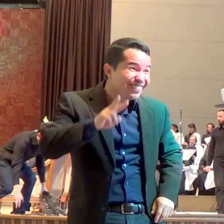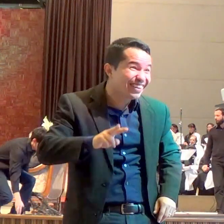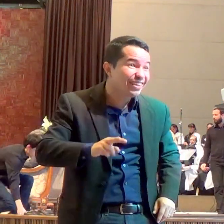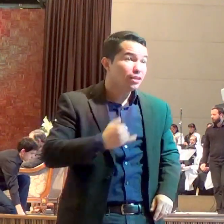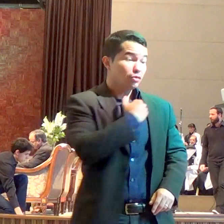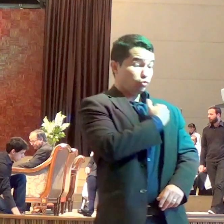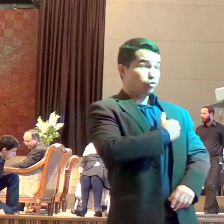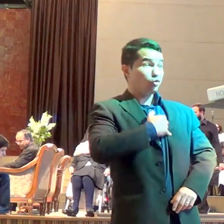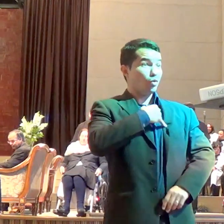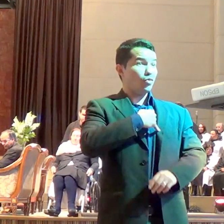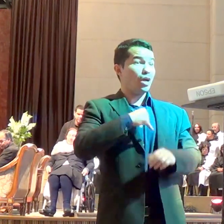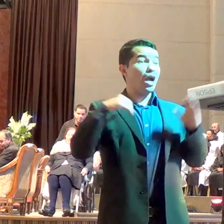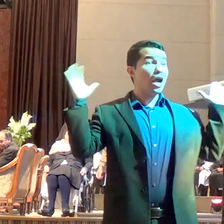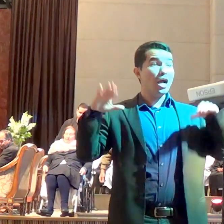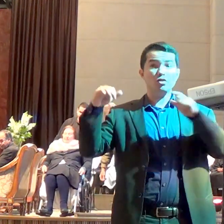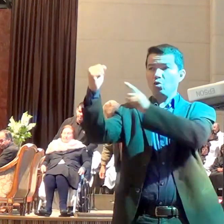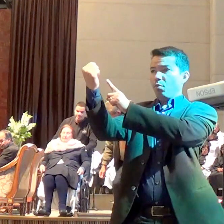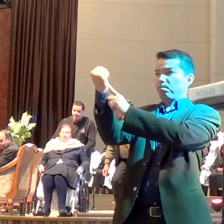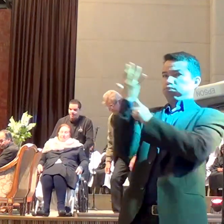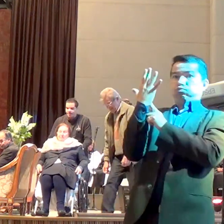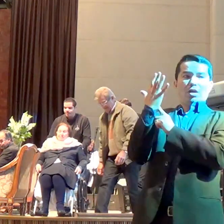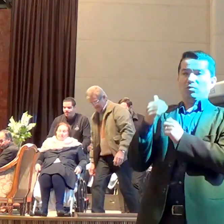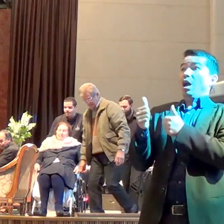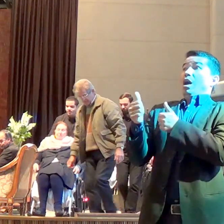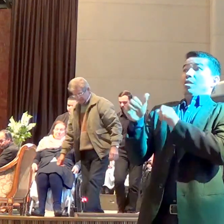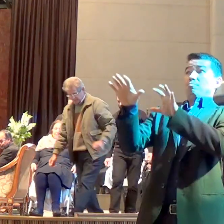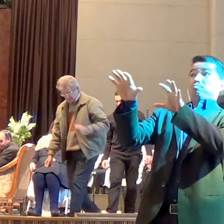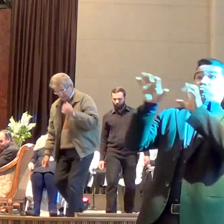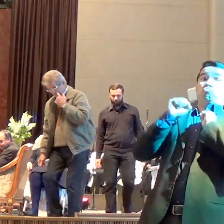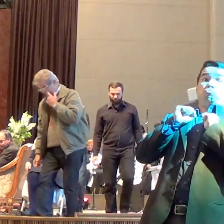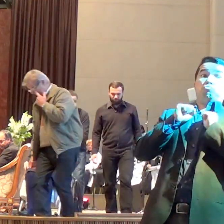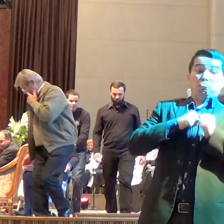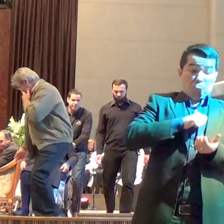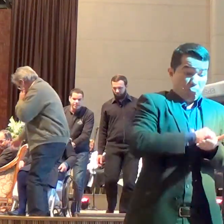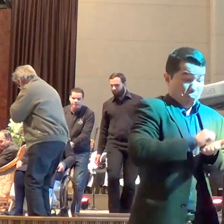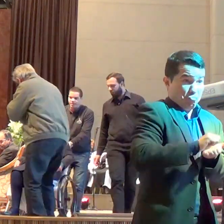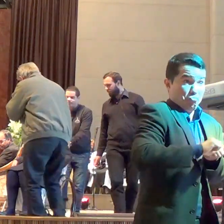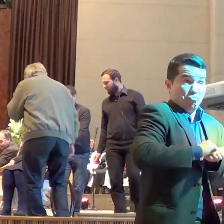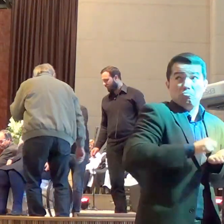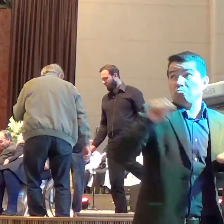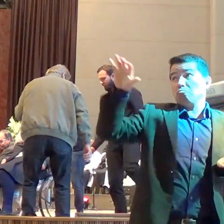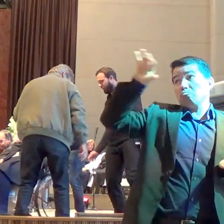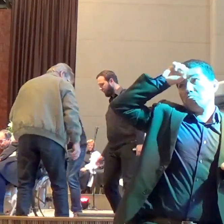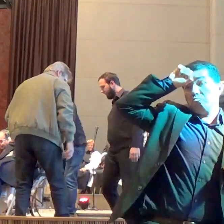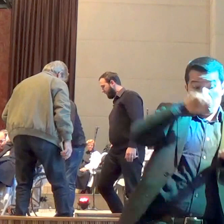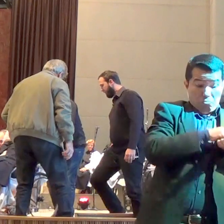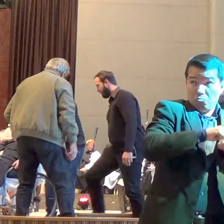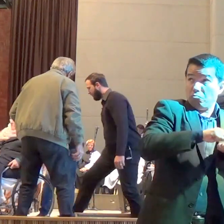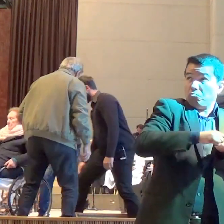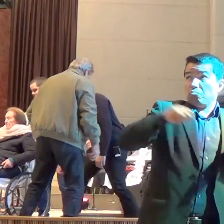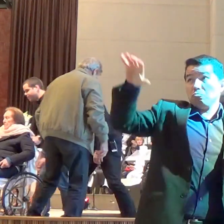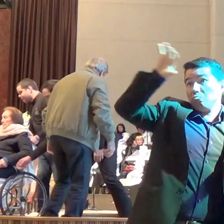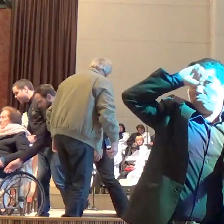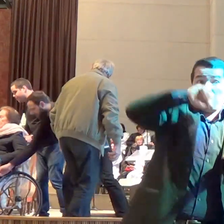descrevendo, participava o anjo da visão e ia ajudando as pessoas,